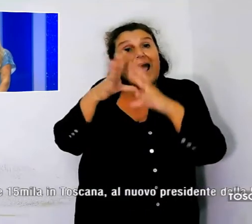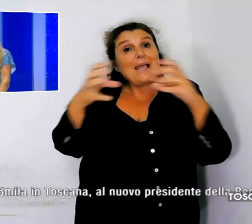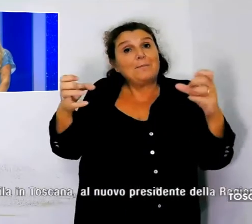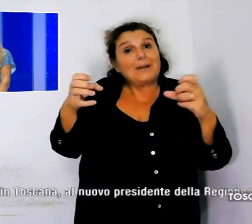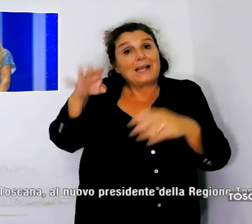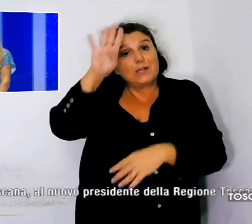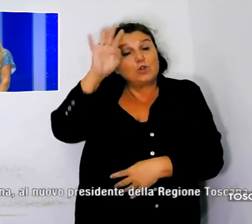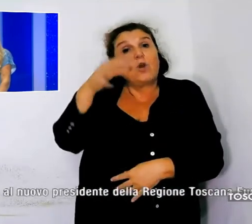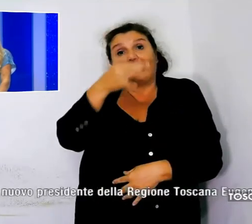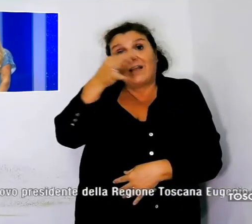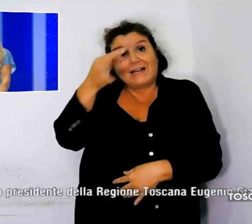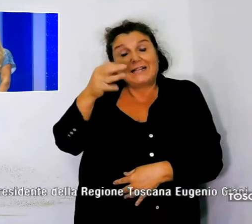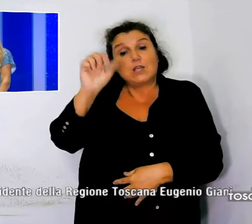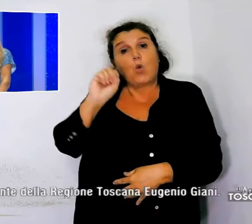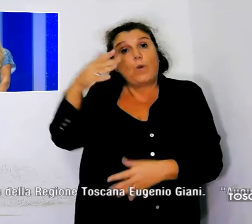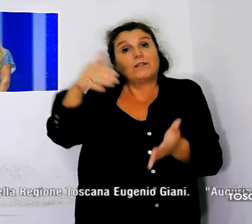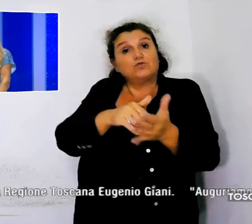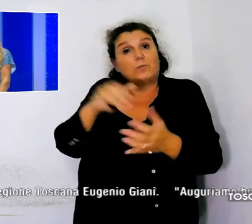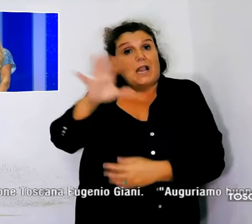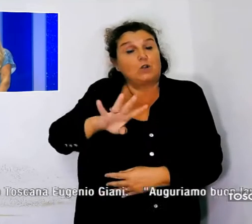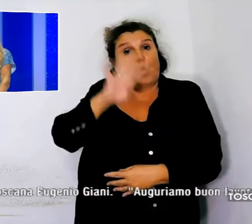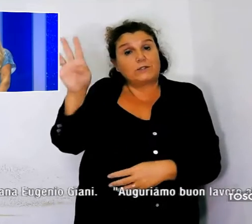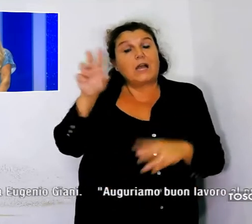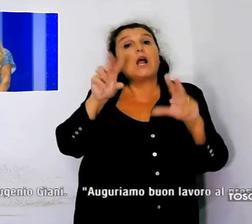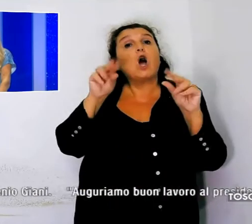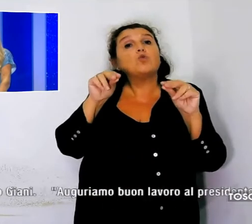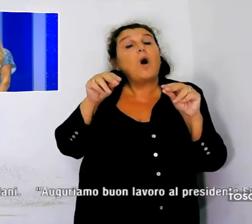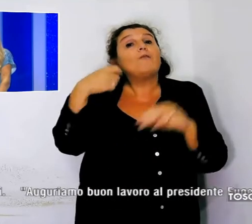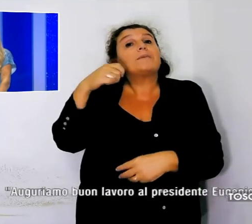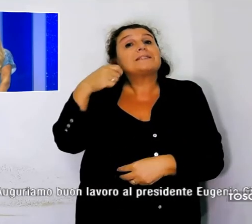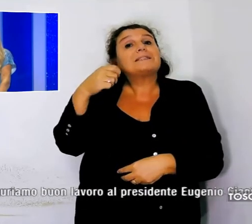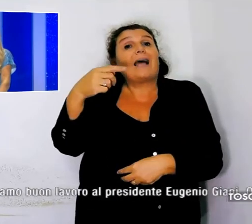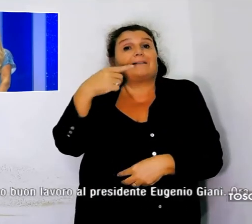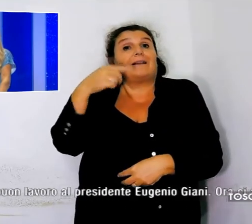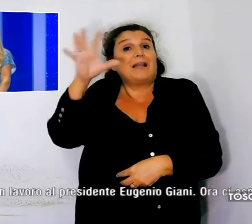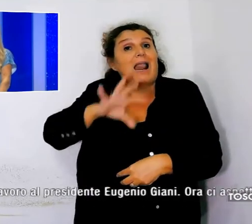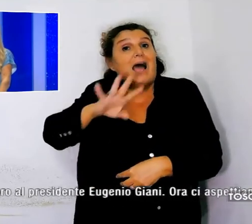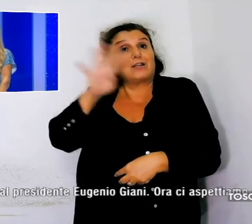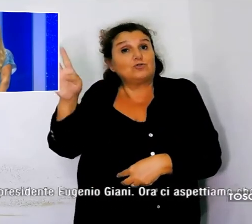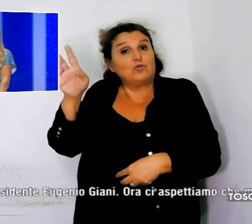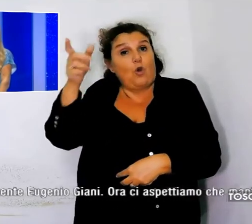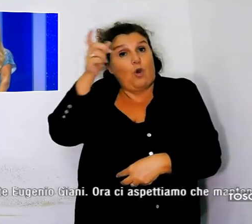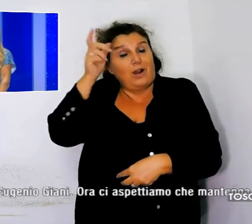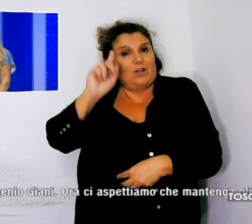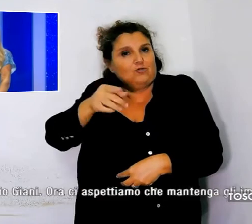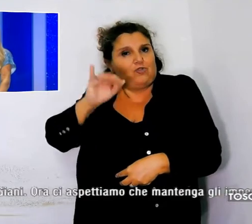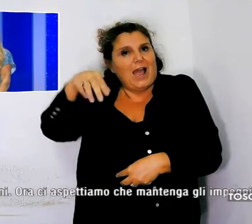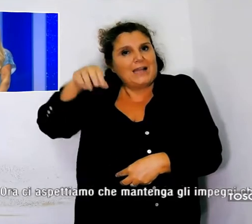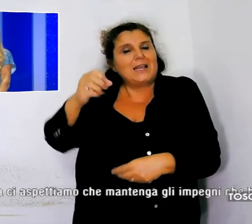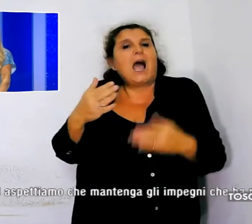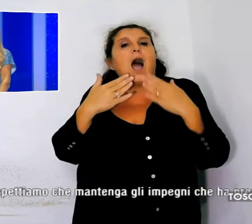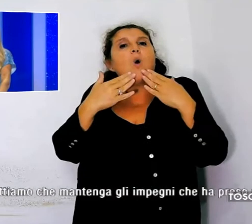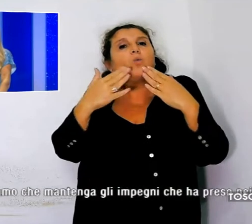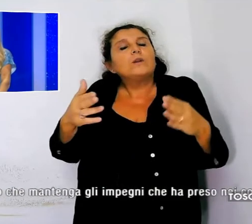15.000 in Toscana, al nuovo presidente della regione toscana, Gianni. Auguriamo buon